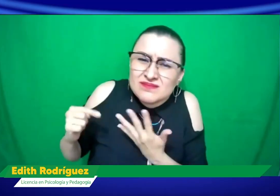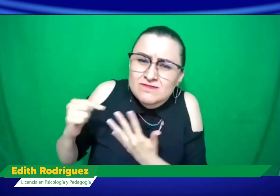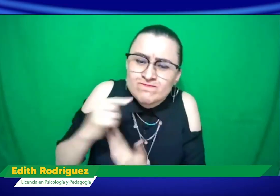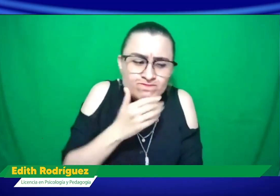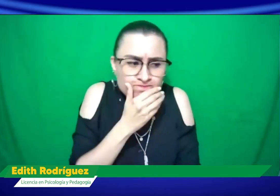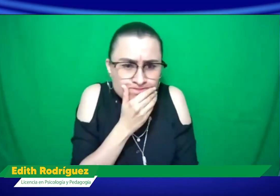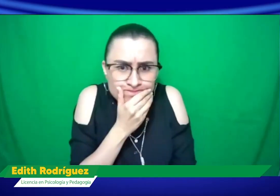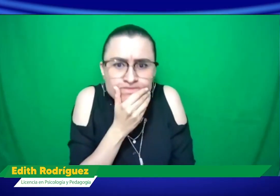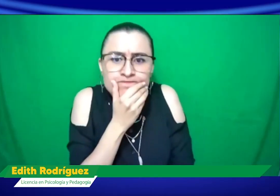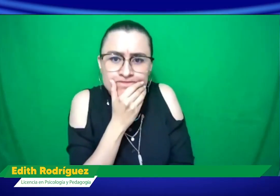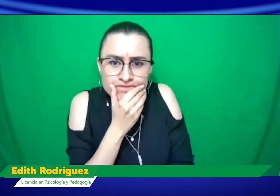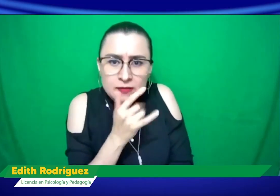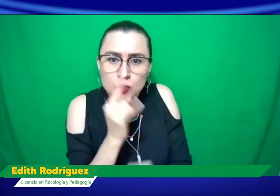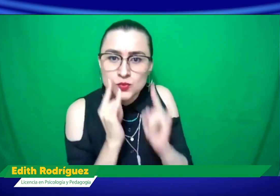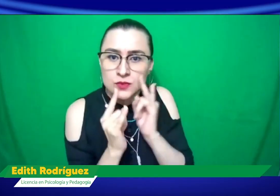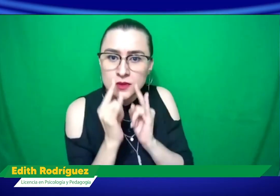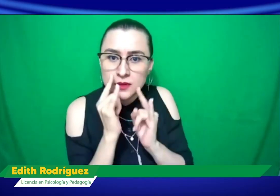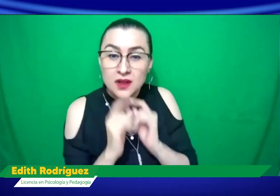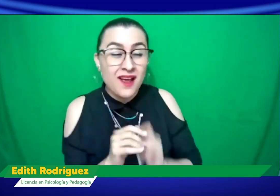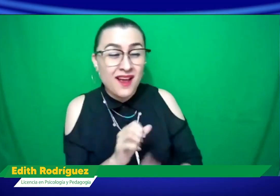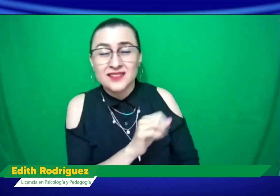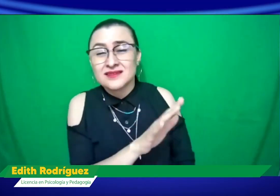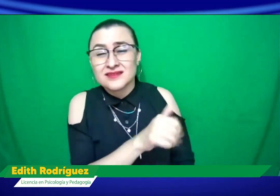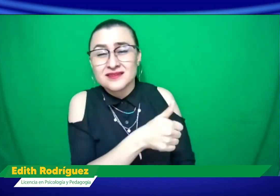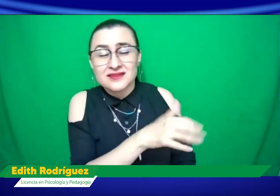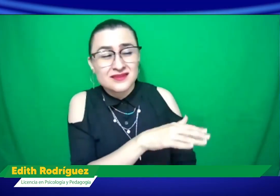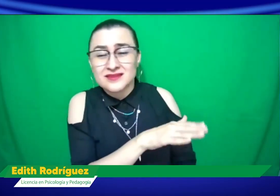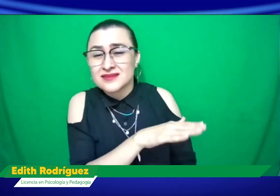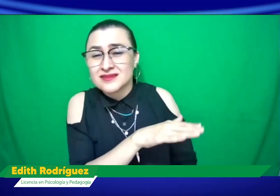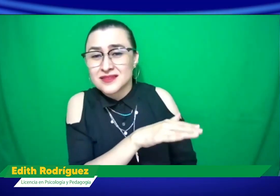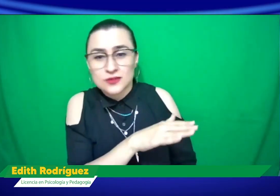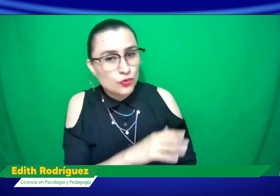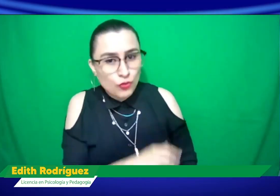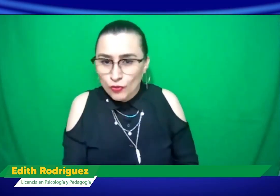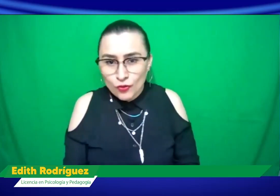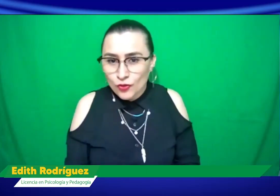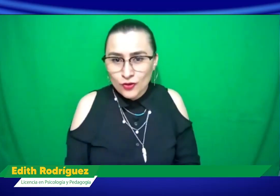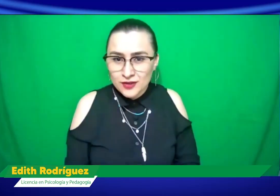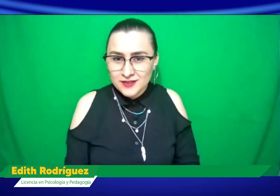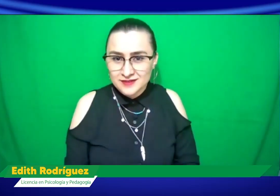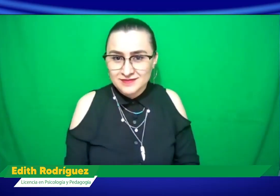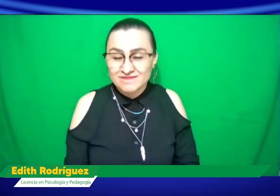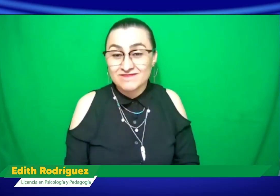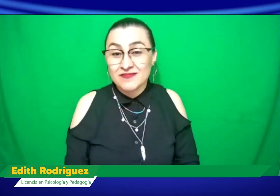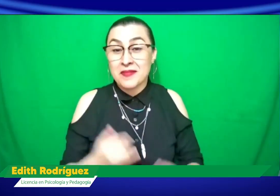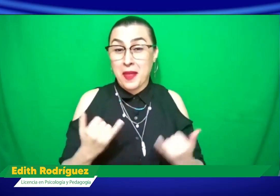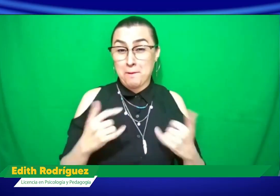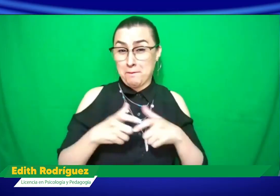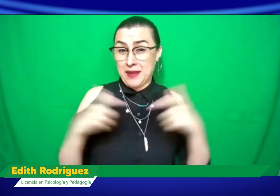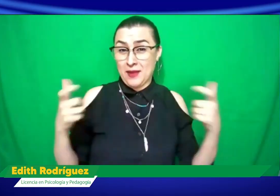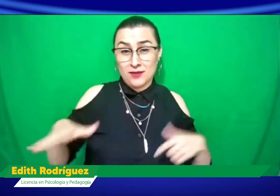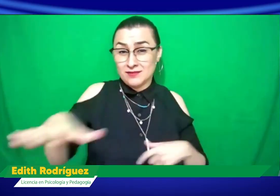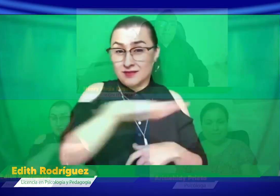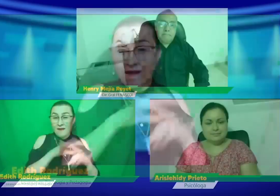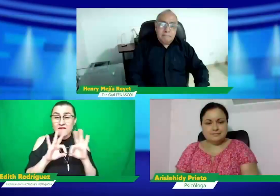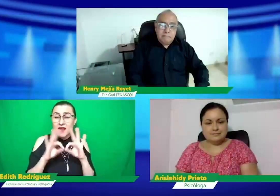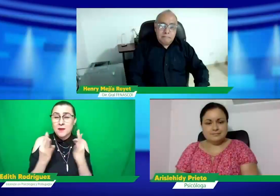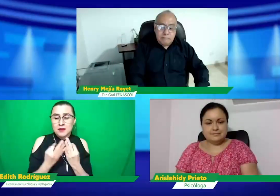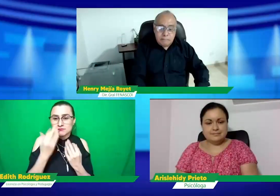sienten, estar interesado en ellos, poderlos conocer, porque ya no solamente ignorar lo que están sintiendo, sino